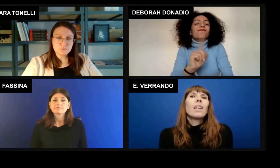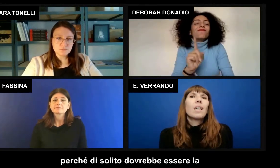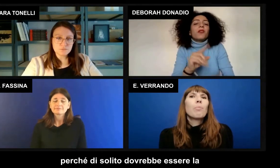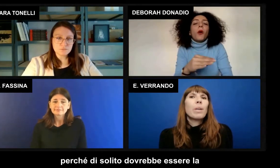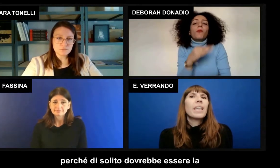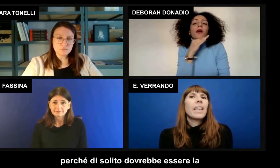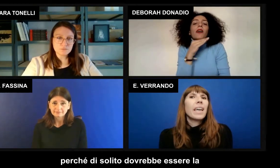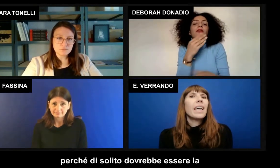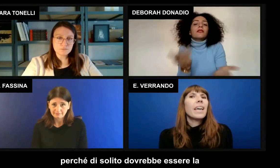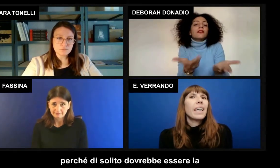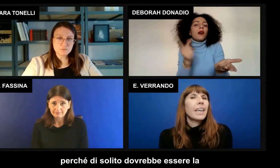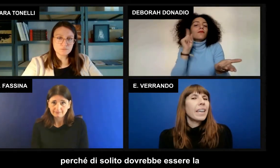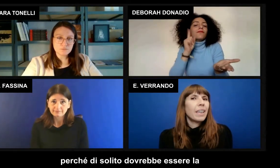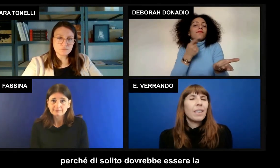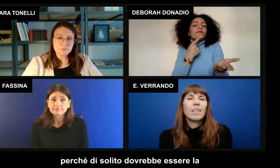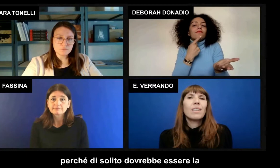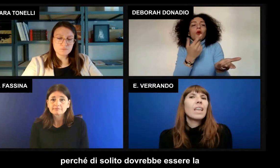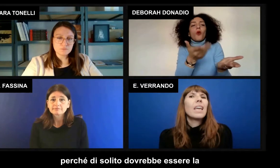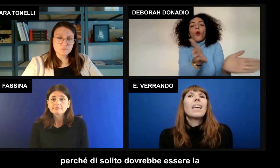Perché